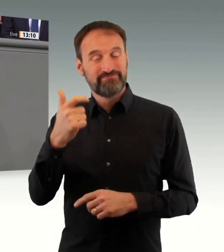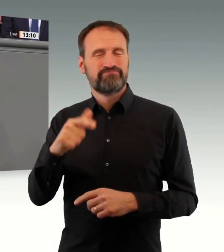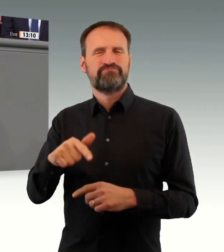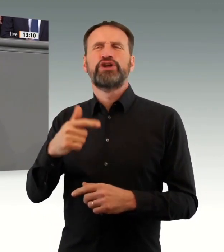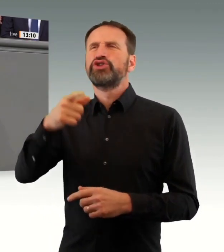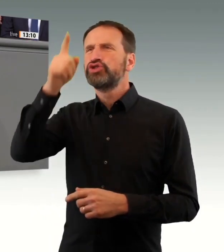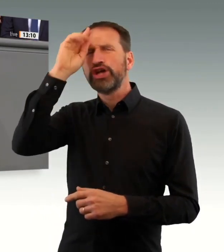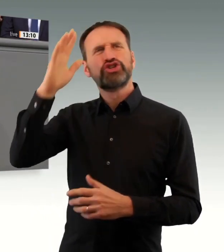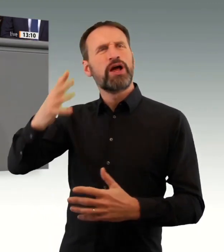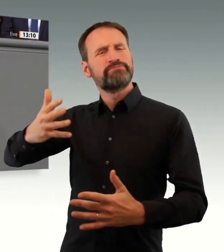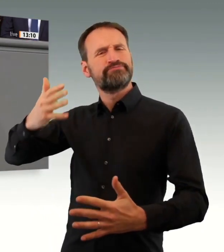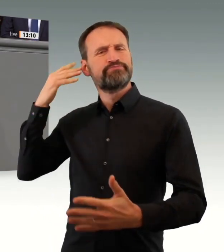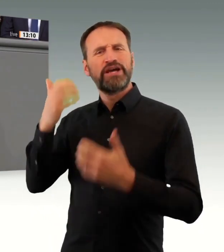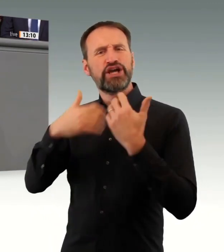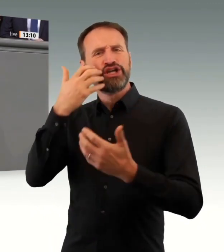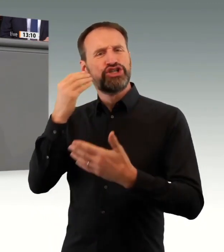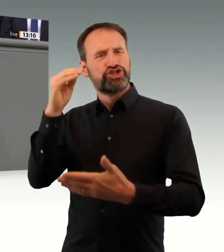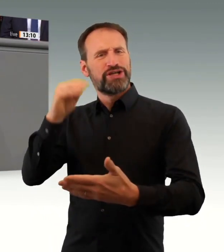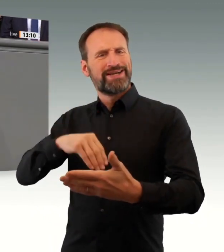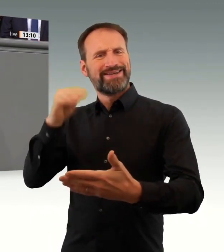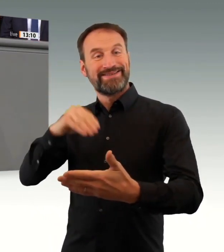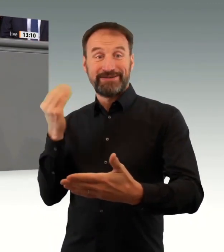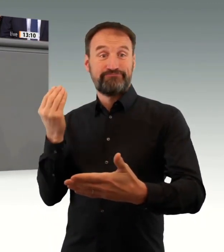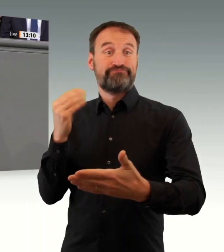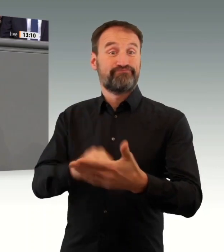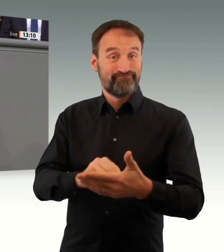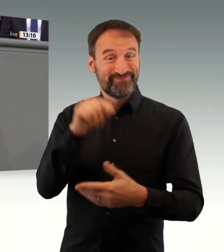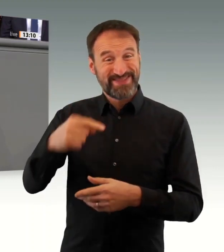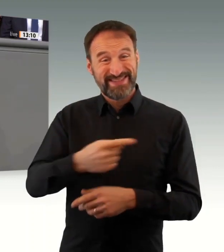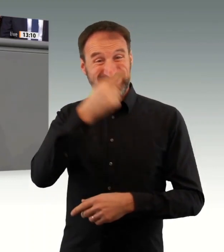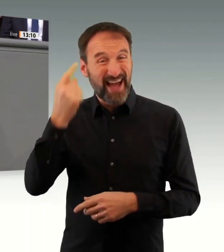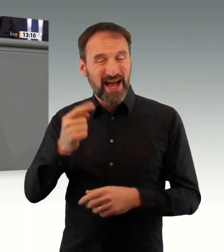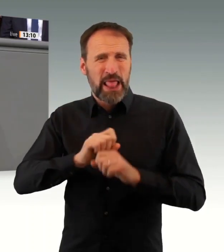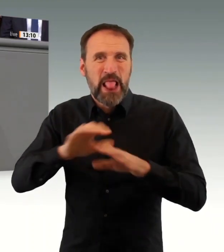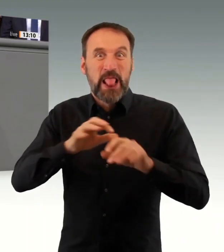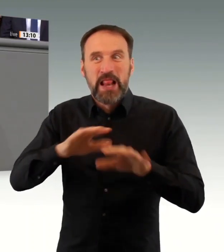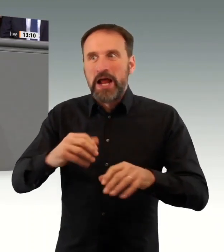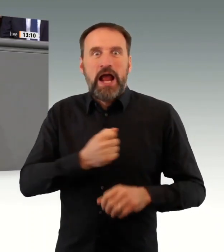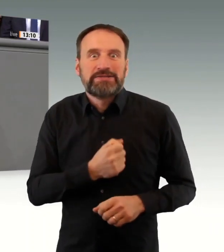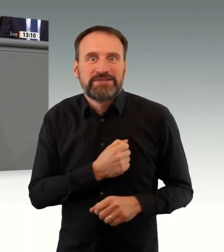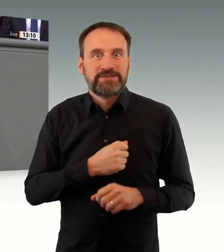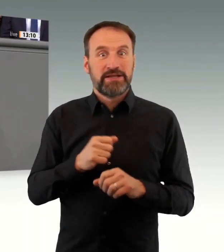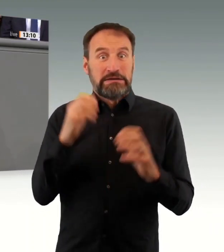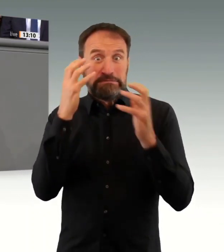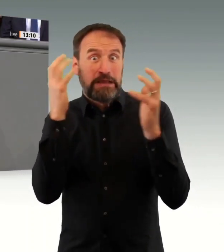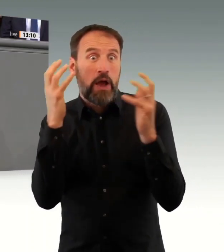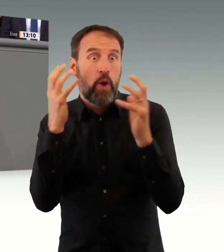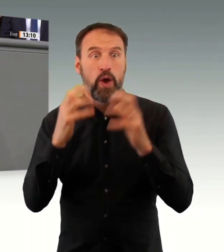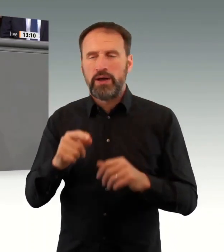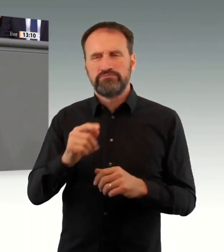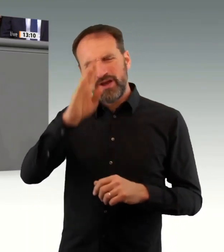-Situation wurde von einigen wenigen auserwählten Experten von Beginn an falsch bewertet und